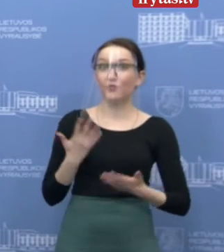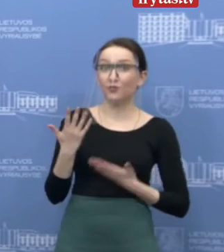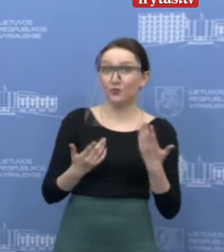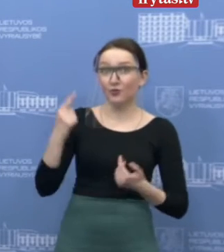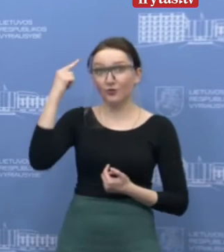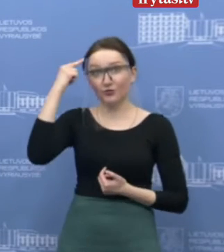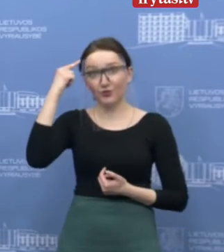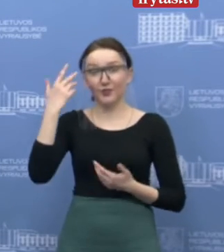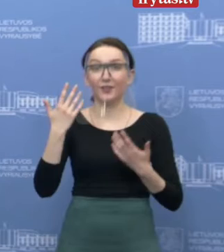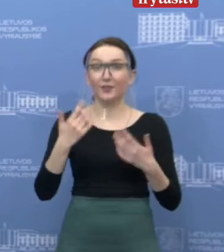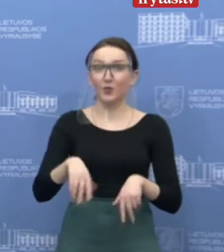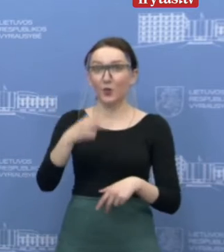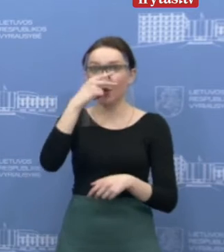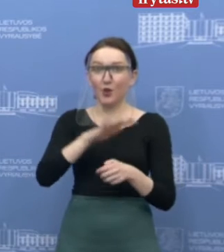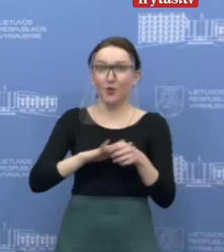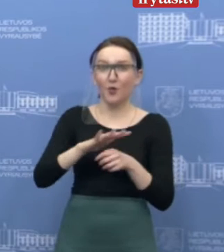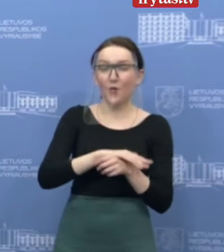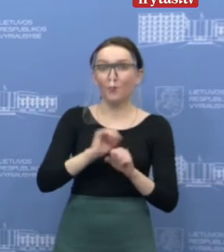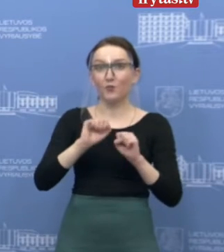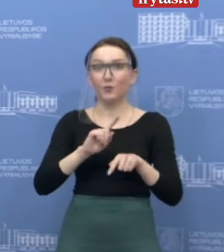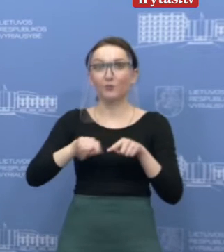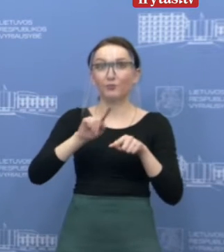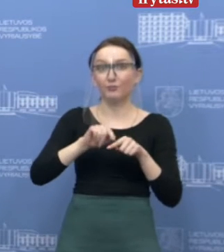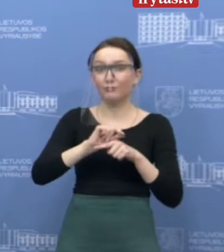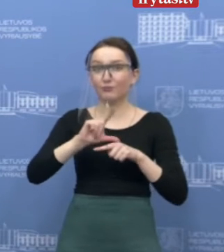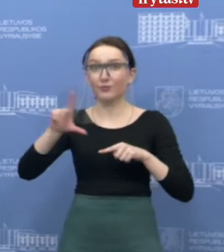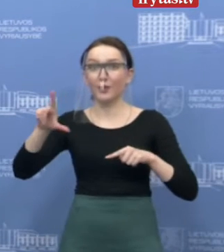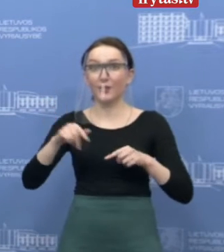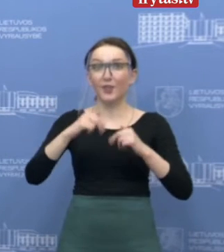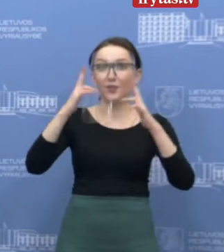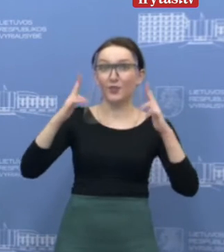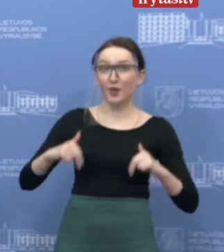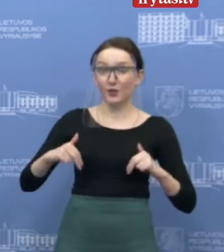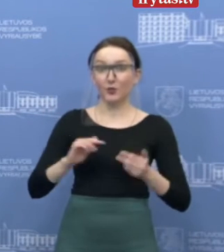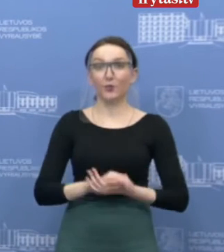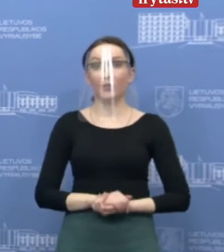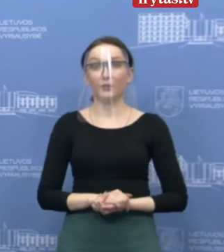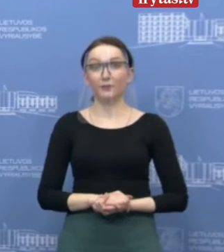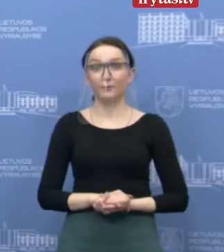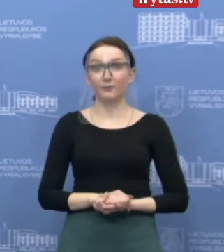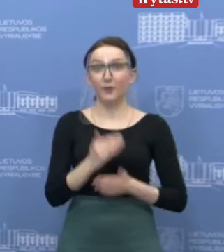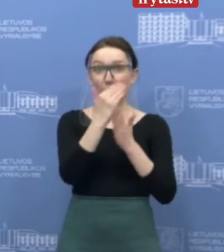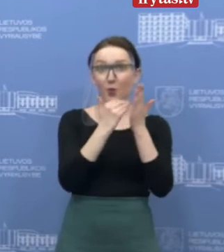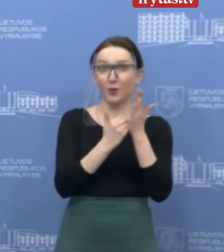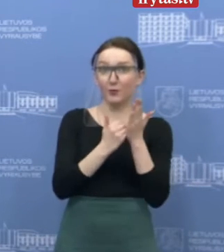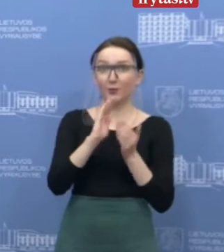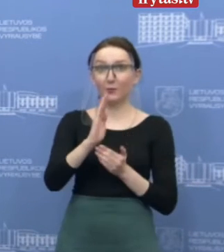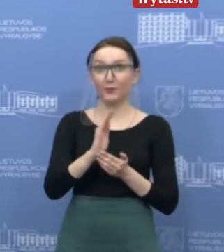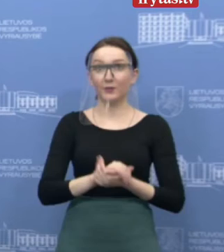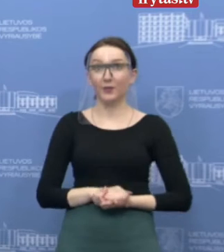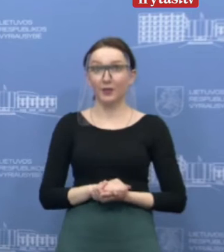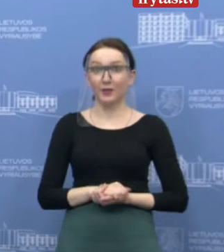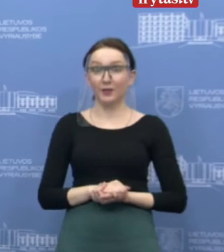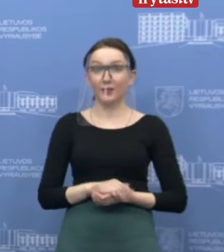žinia. Pagaliau Lietuvoje bus paleista nacionalinė programėlė, kuri